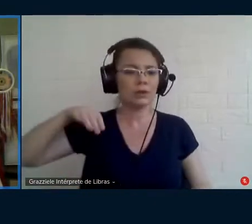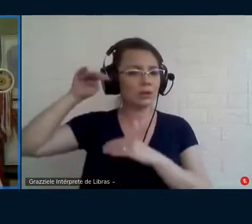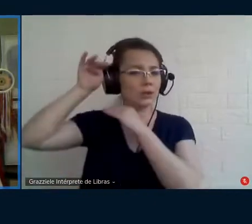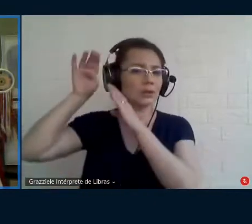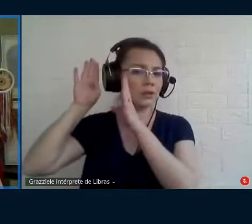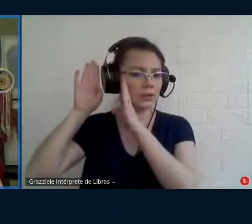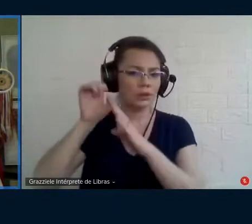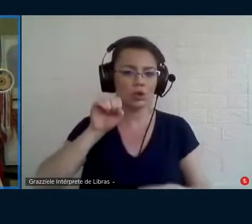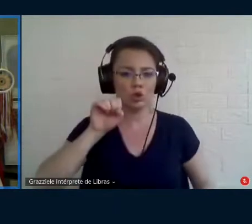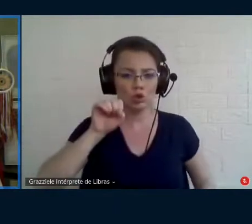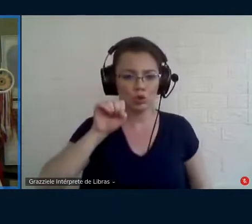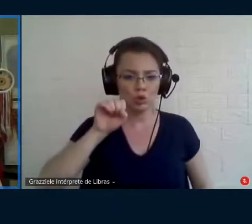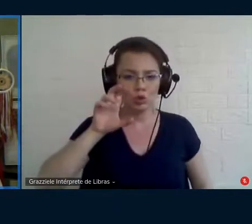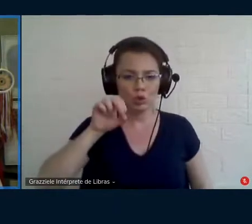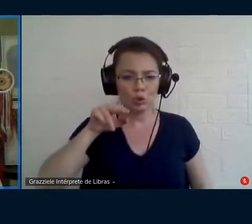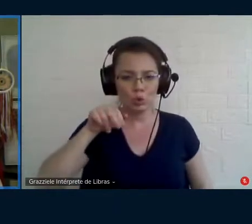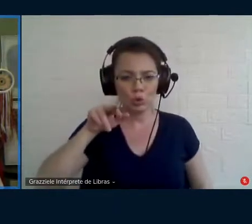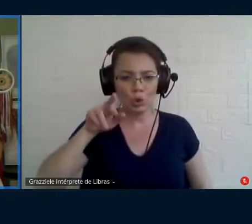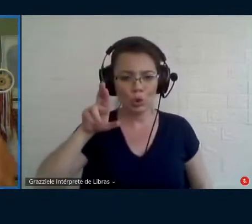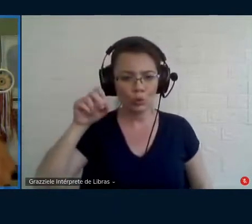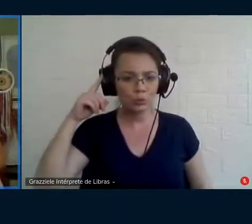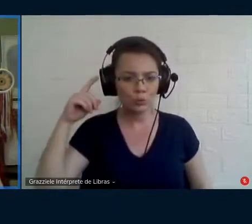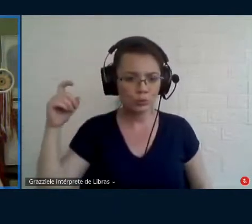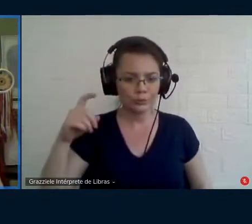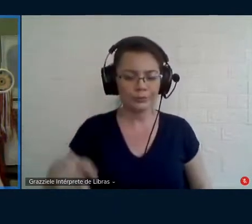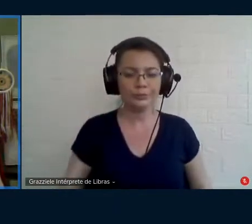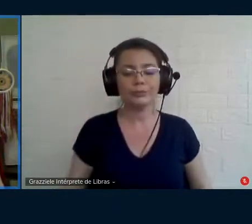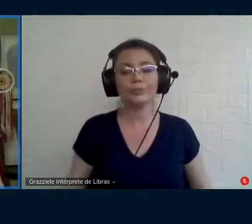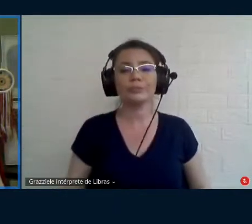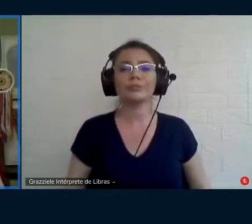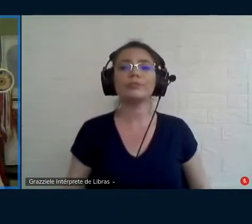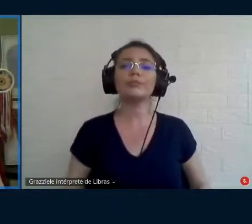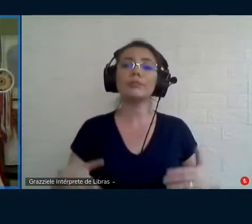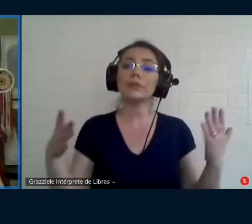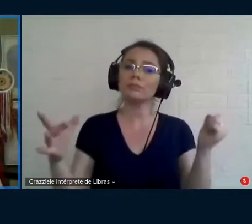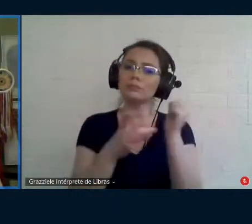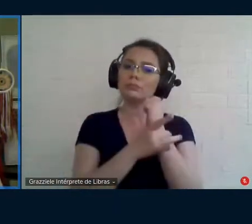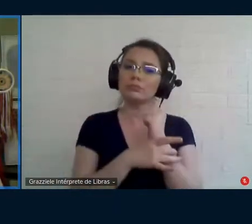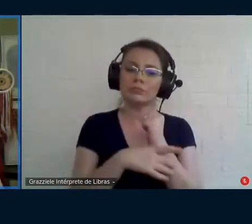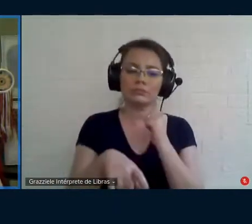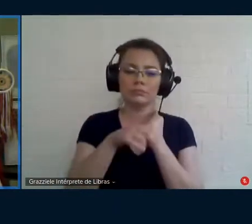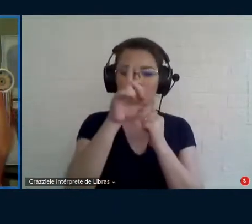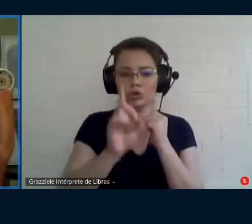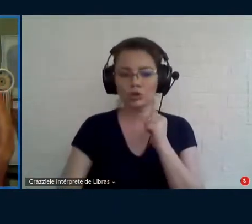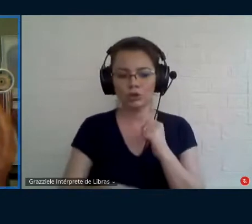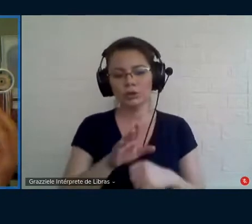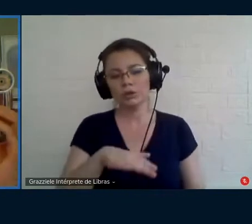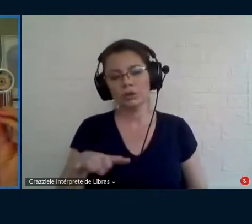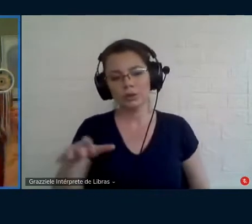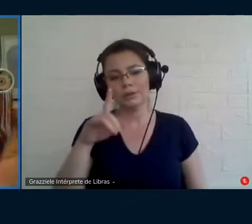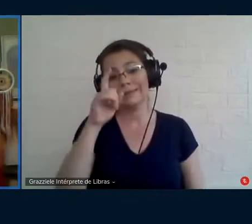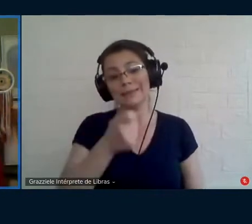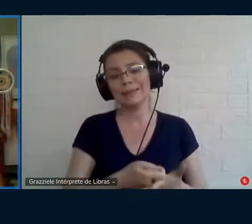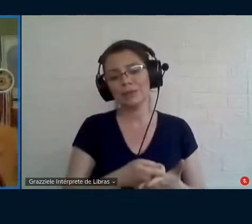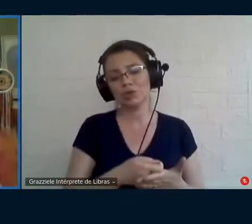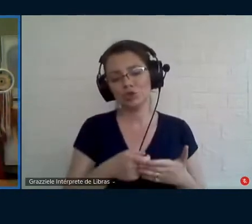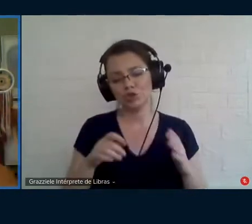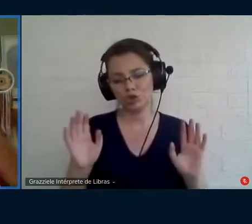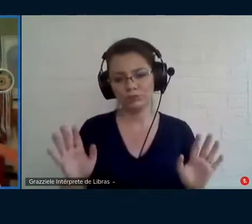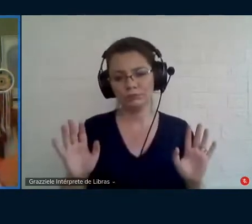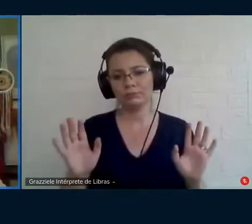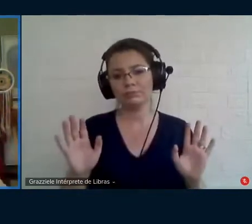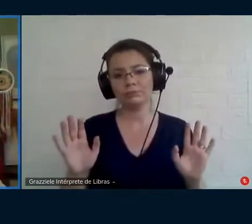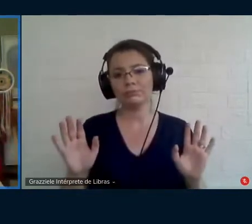fala e que você traz. Então, garantir o direito das crianças decidirem e não a